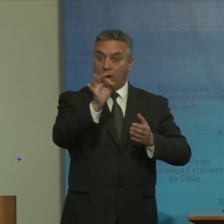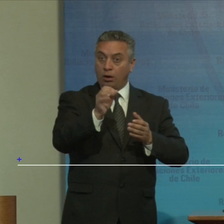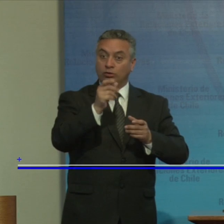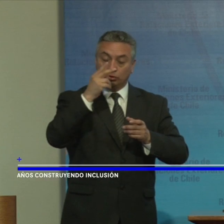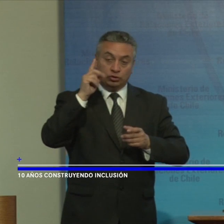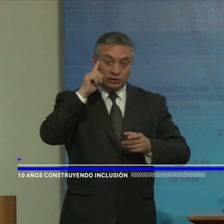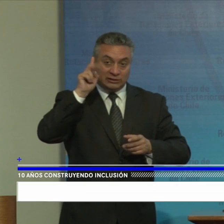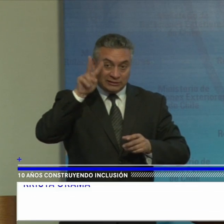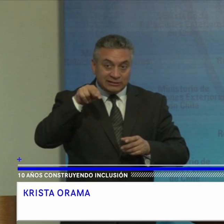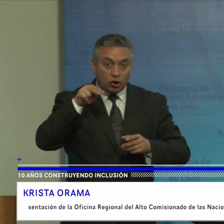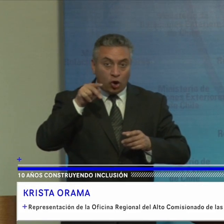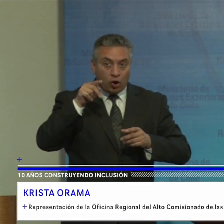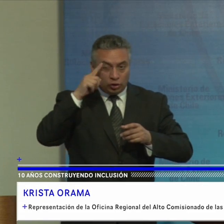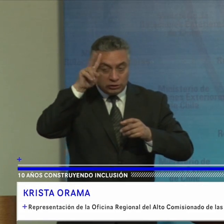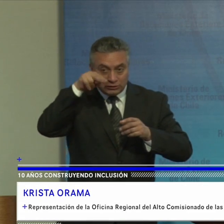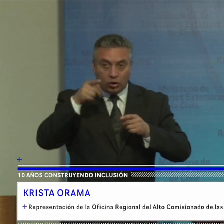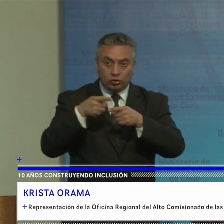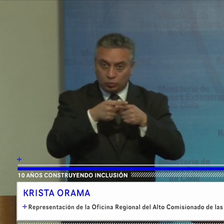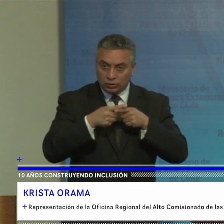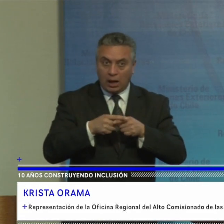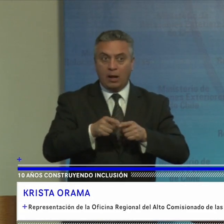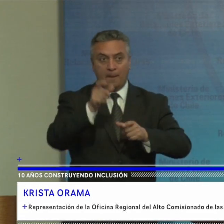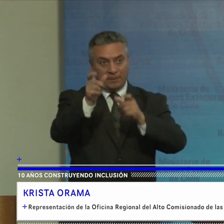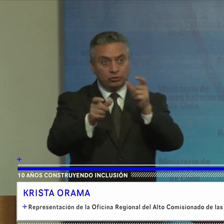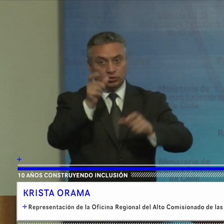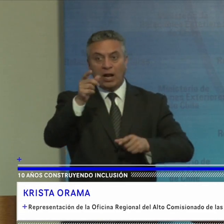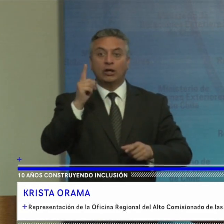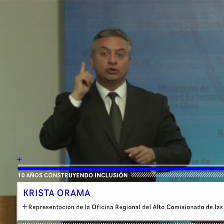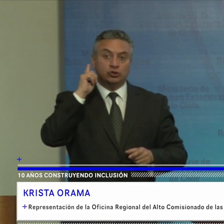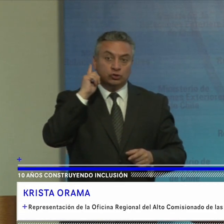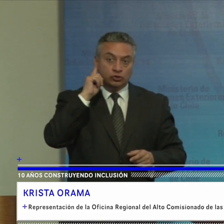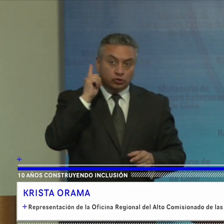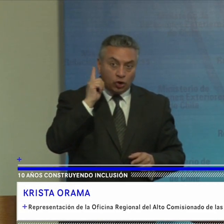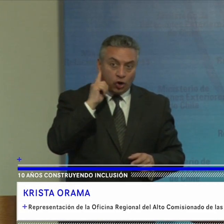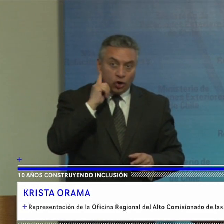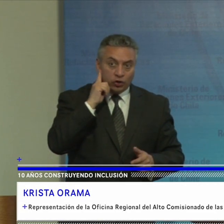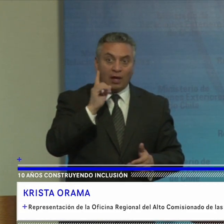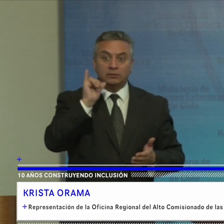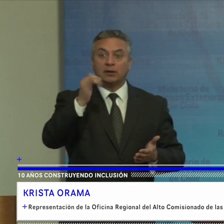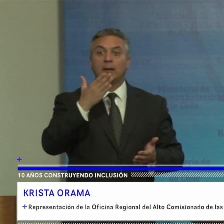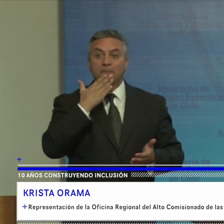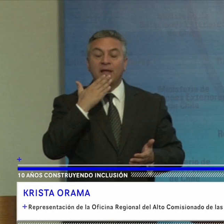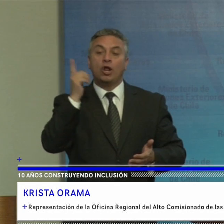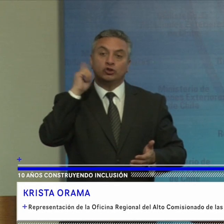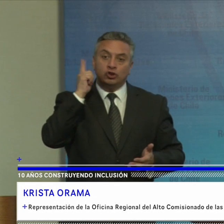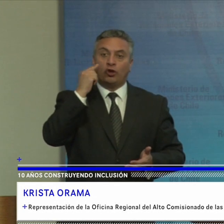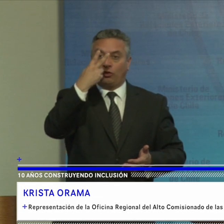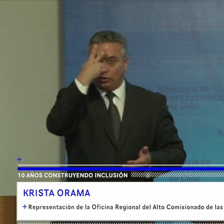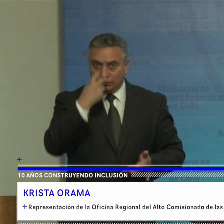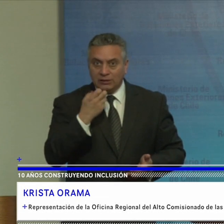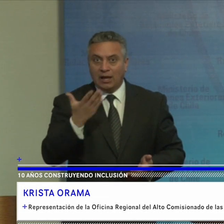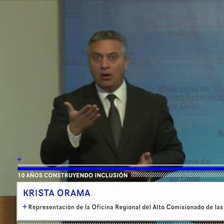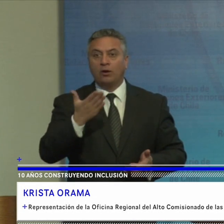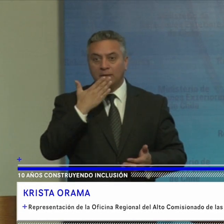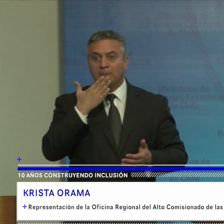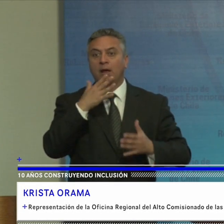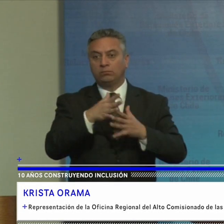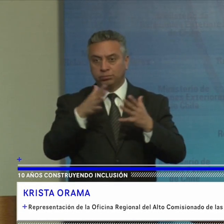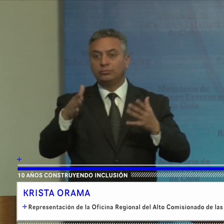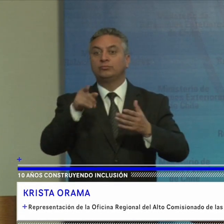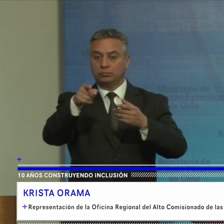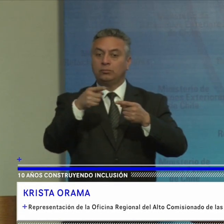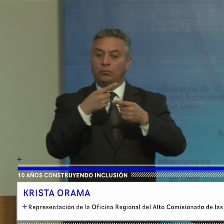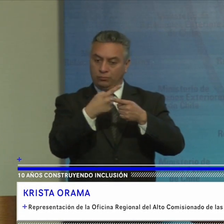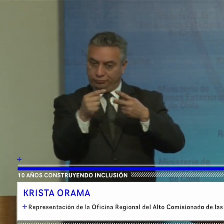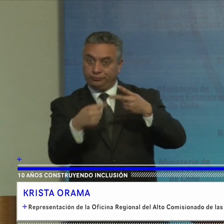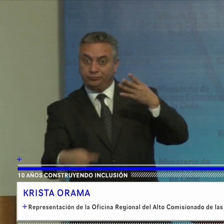sordas ciegas o sordas muras por ejemplo y también falta de políticas que tomen en cuenta la discriminación múltiple